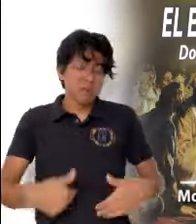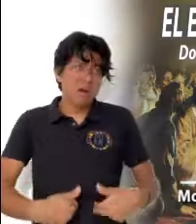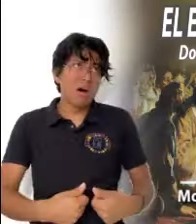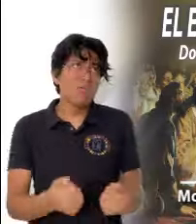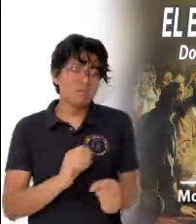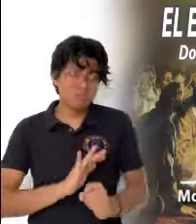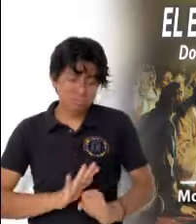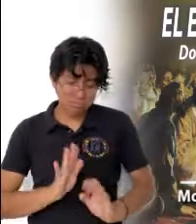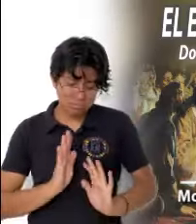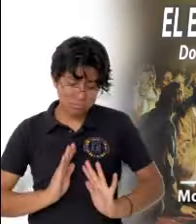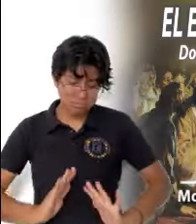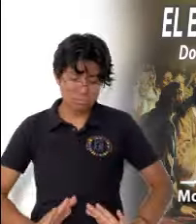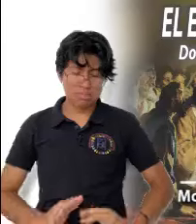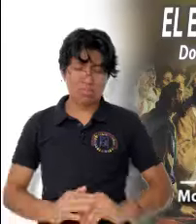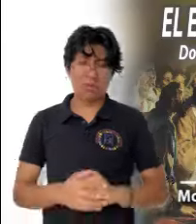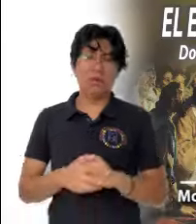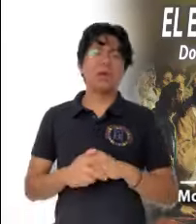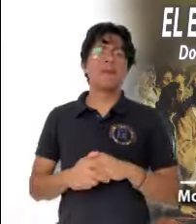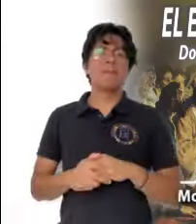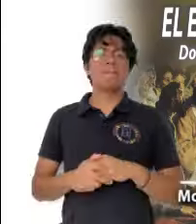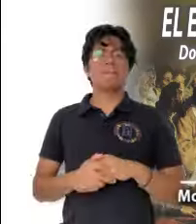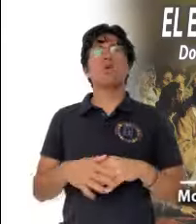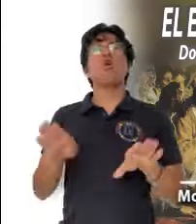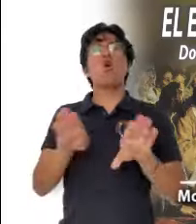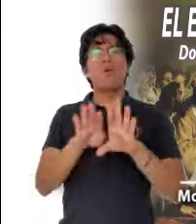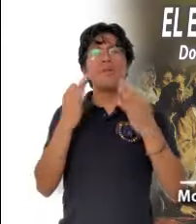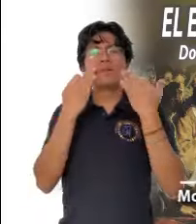saciar su hambre. Señor,